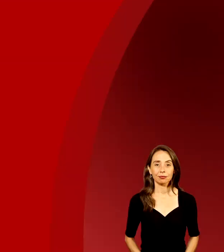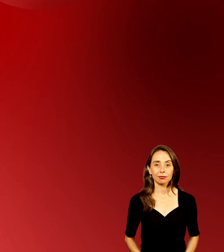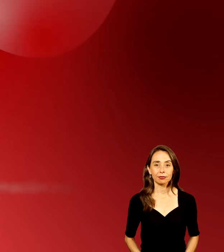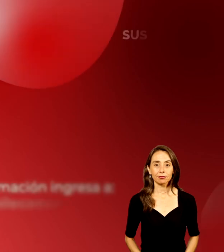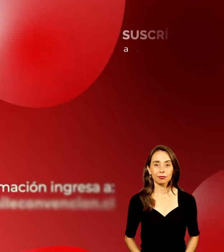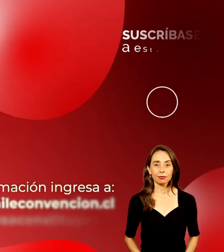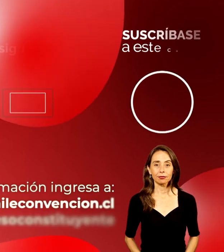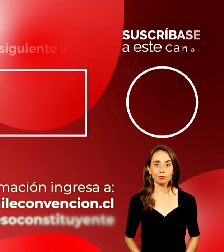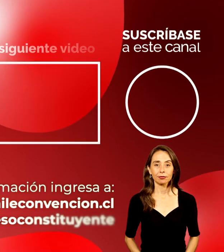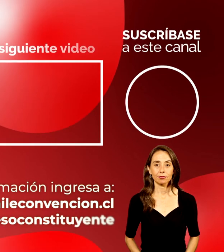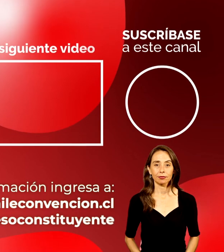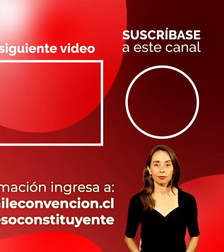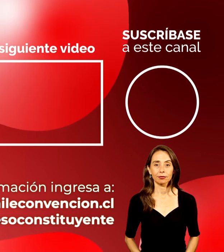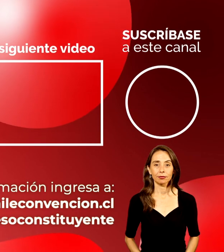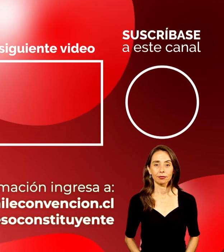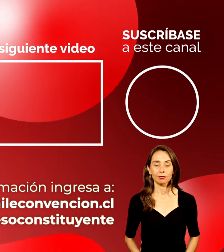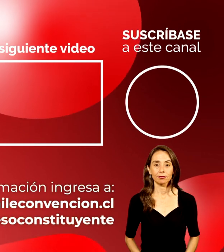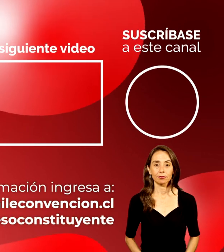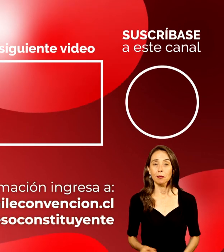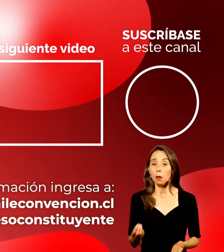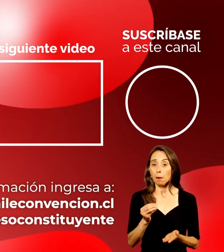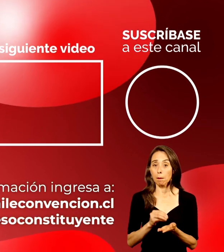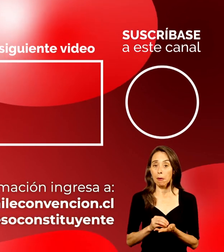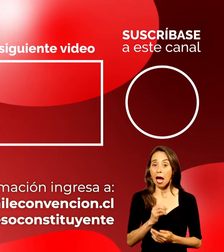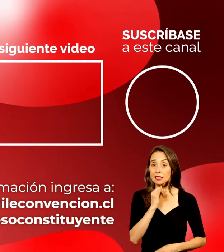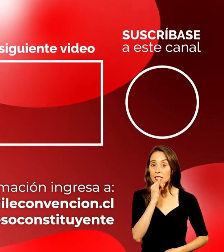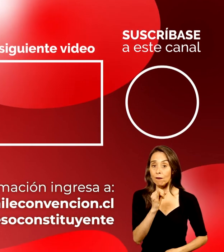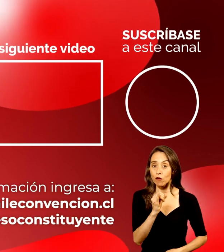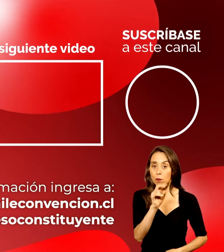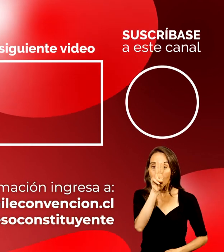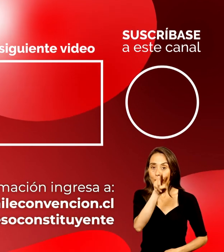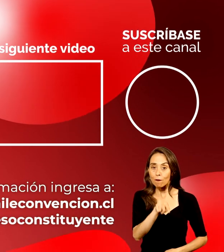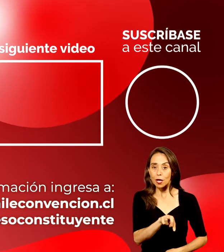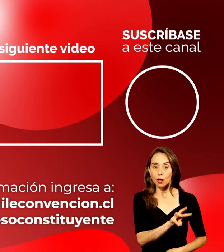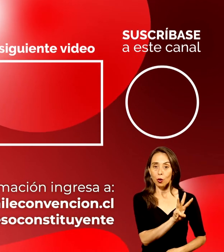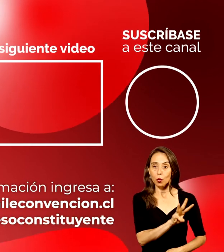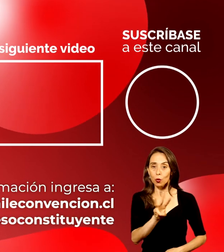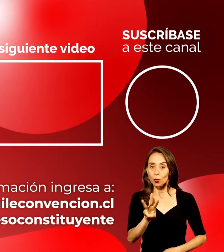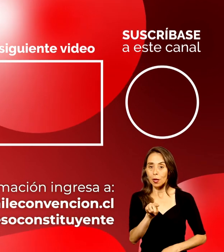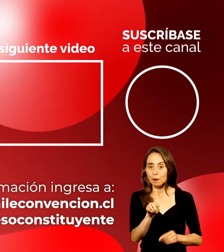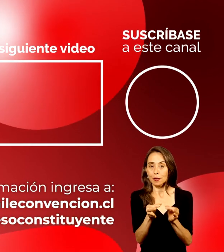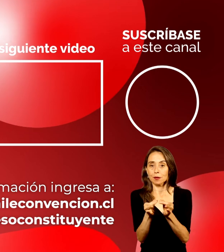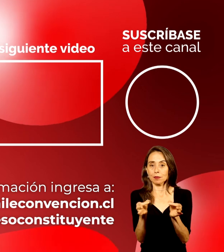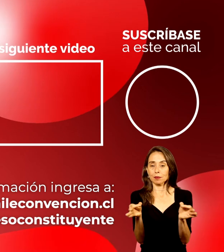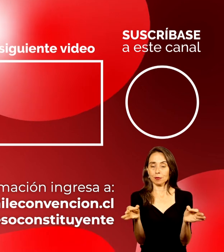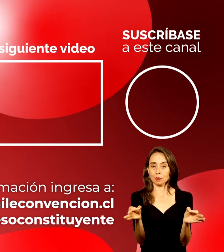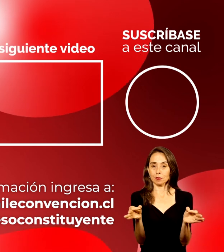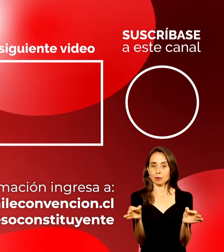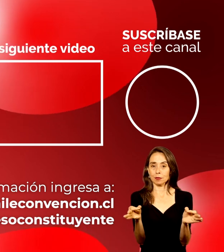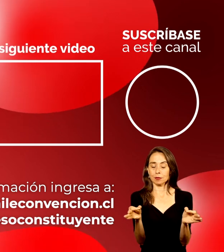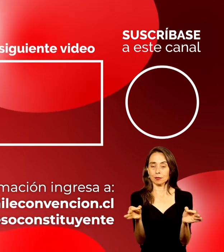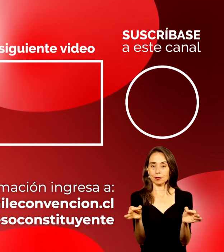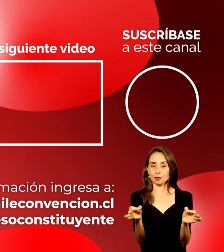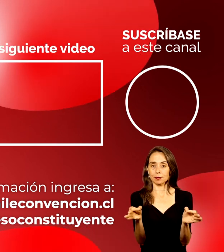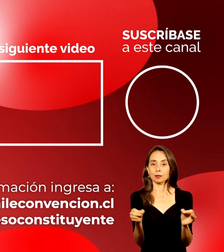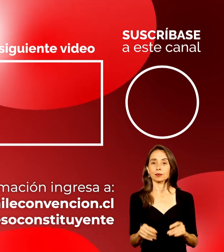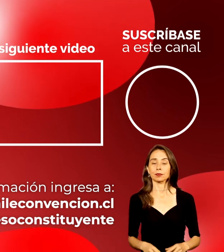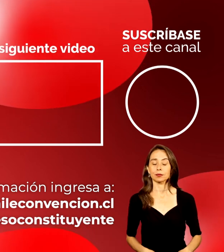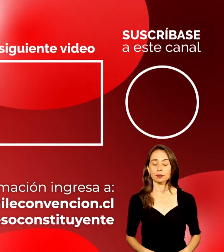¿Dónde puedes encontrar más información? En el sitio oficial de la Convención y en www.bcn.cl slash